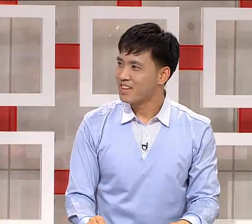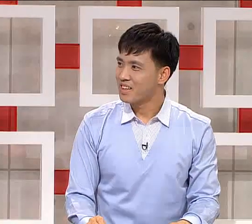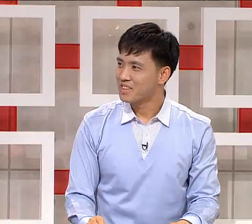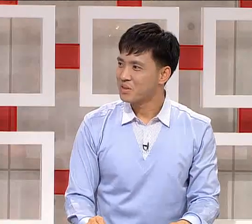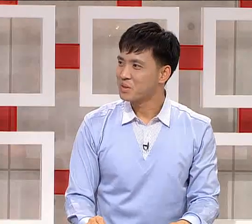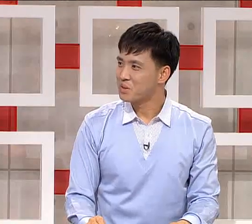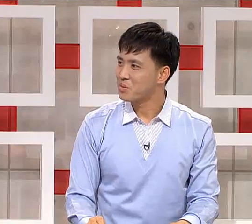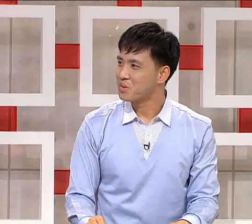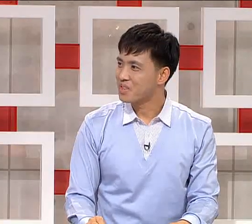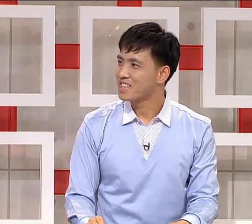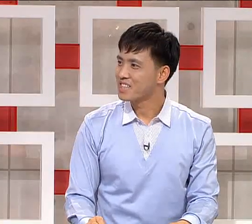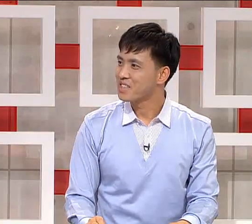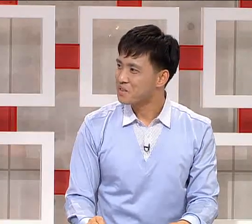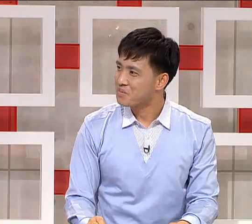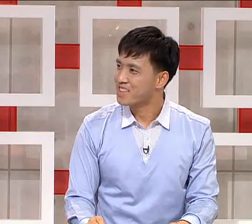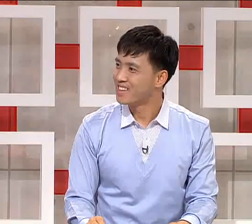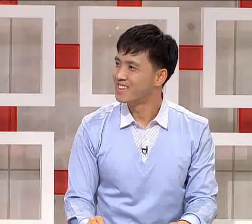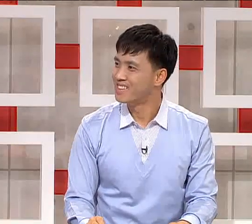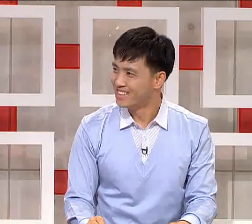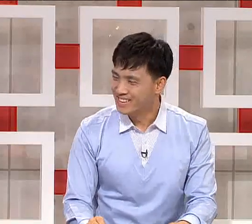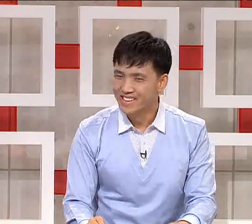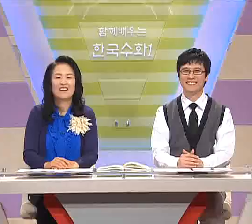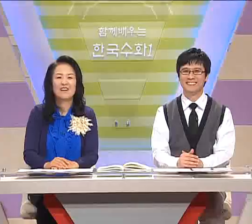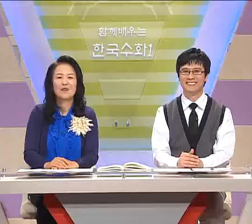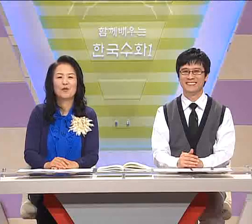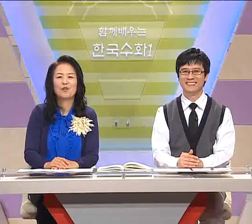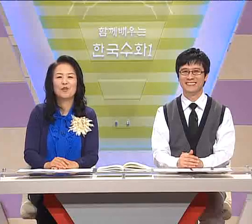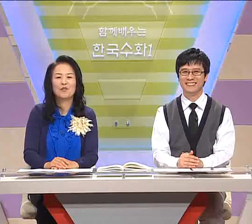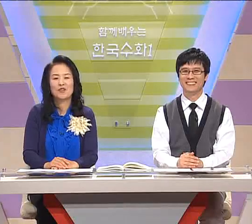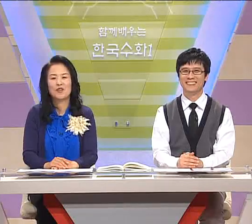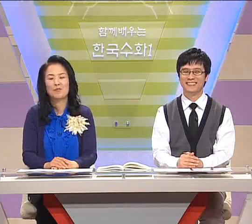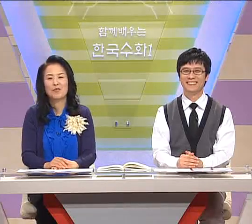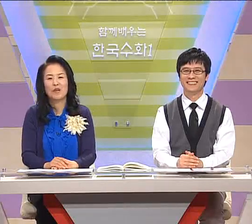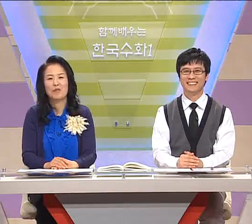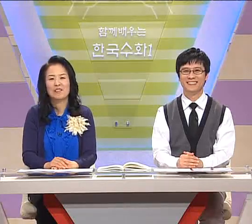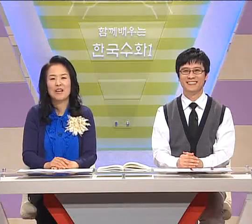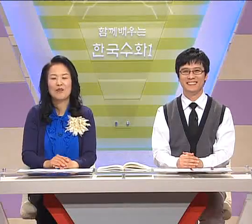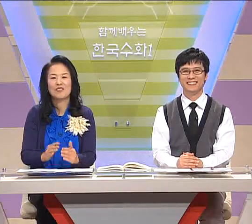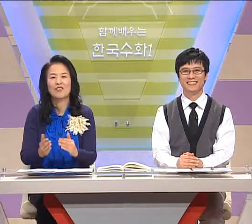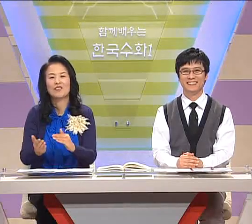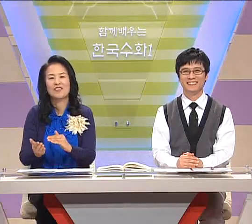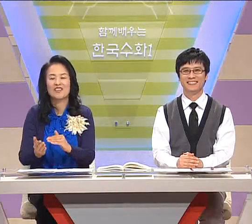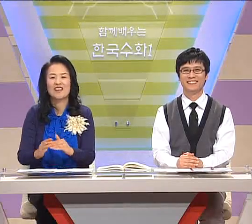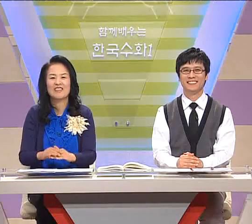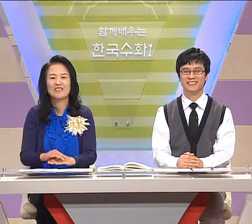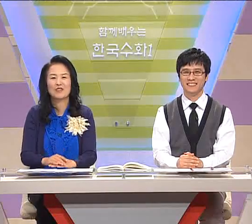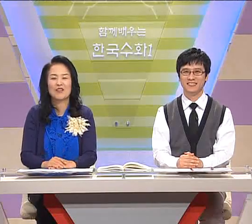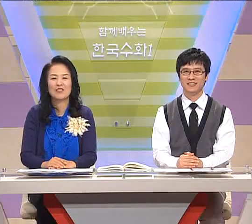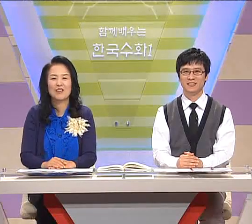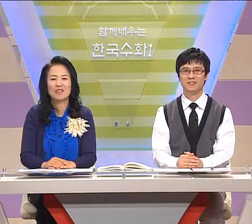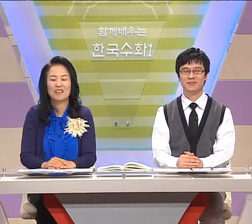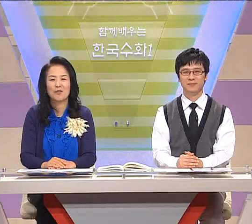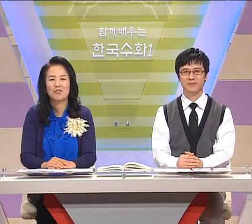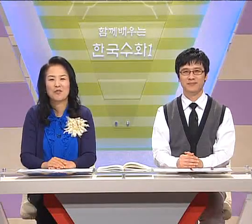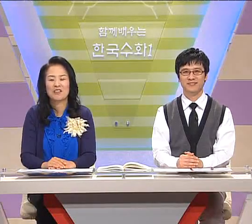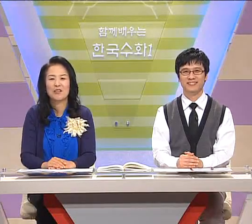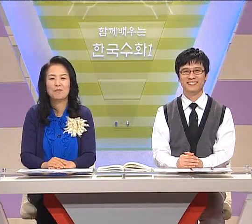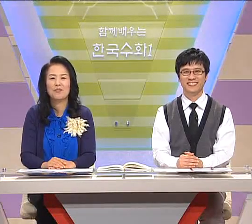그래도 즐겁고 유익한 시간이었습니다. 네 오늘 저희 프로그램에 사회의 정의를 실현하시는 우리 경찰관이 나오셔서 굉장히 기뻤는데요.